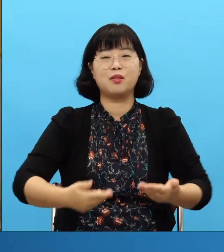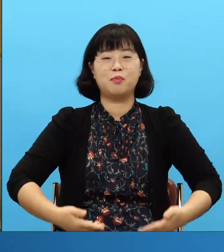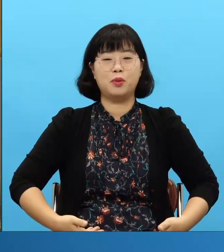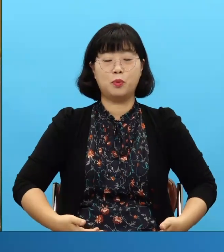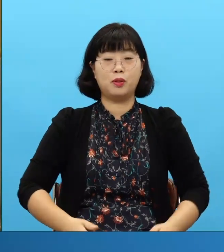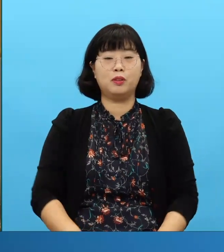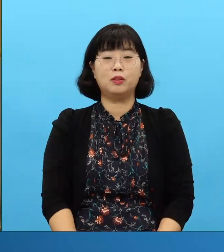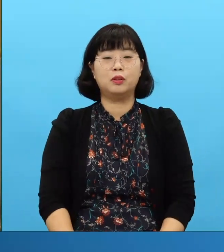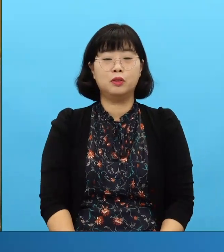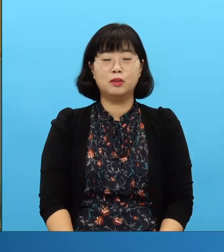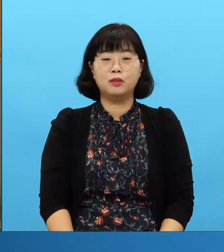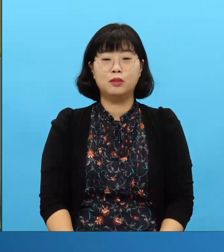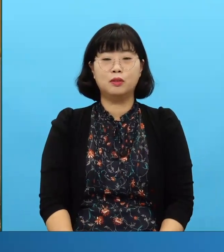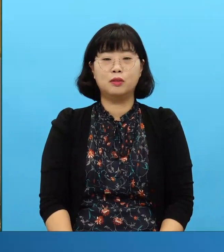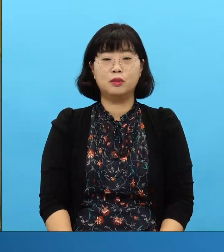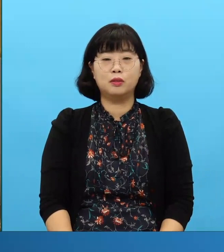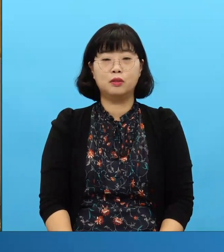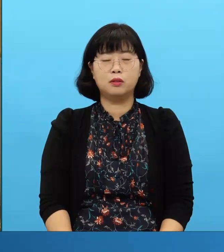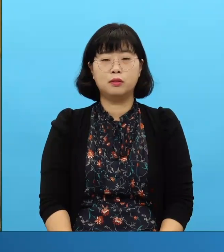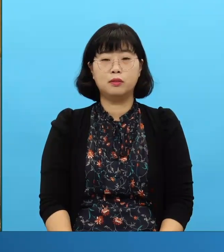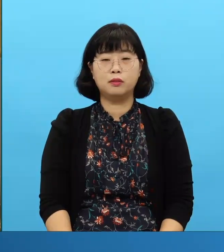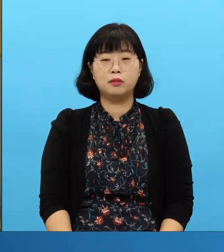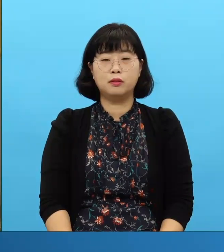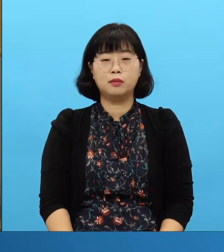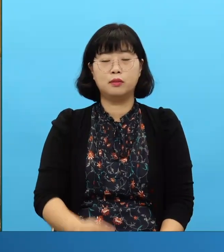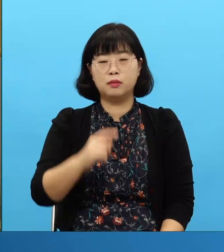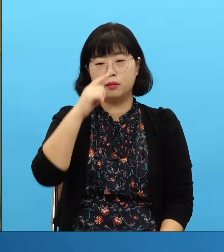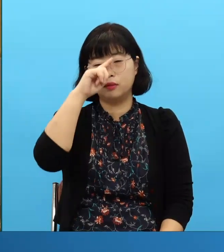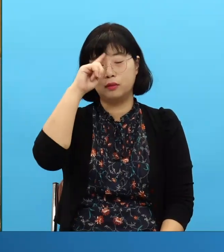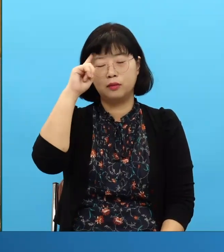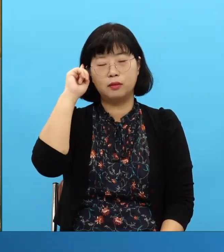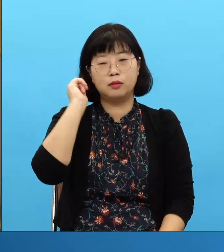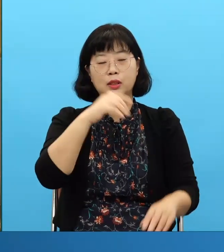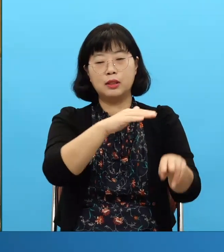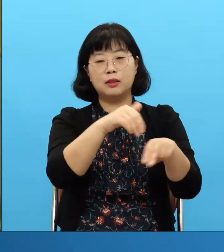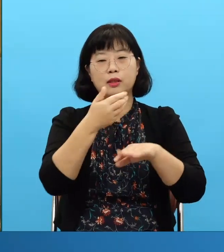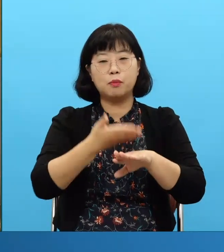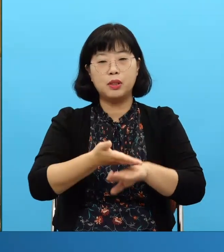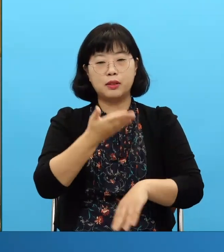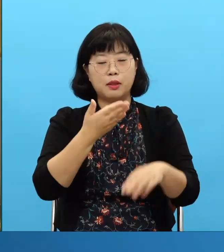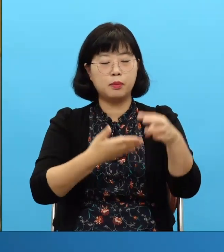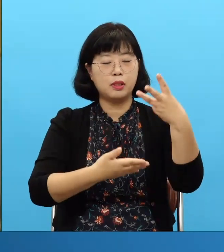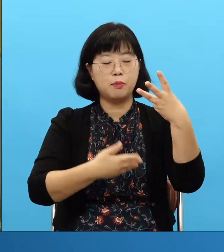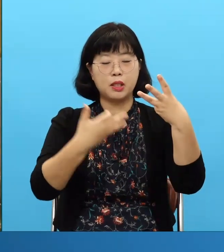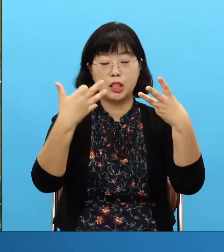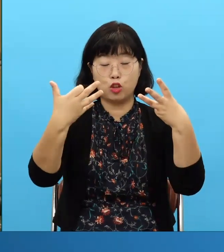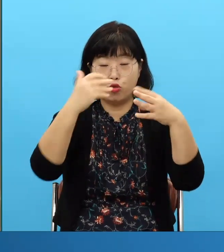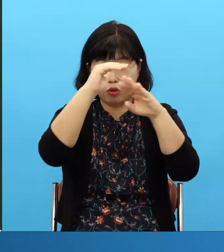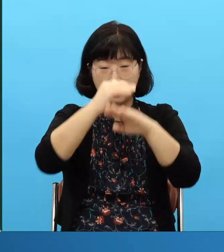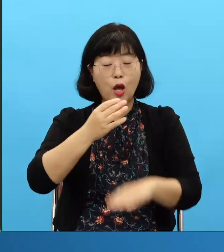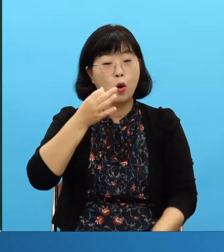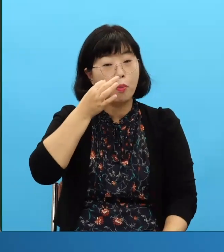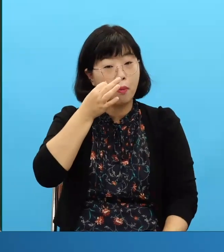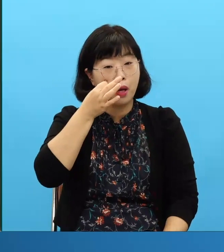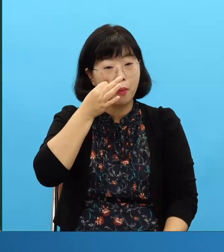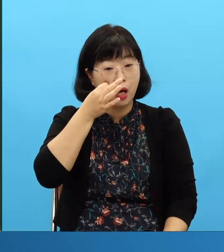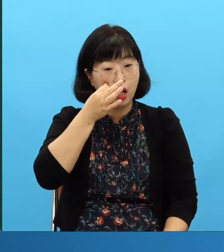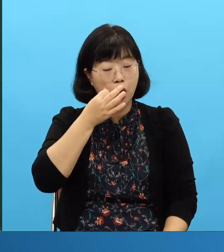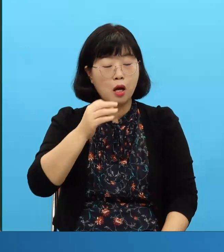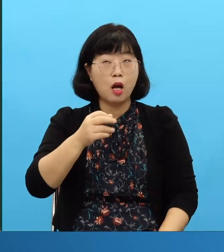ese momento ninguna de las palabras